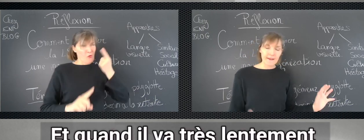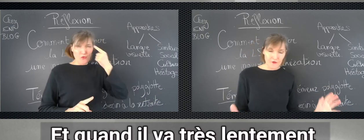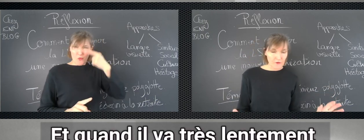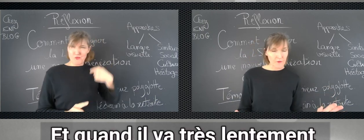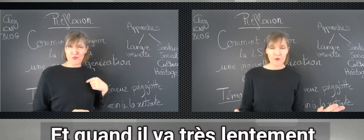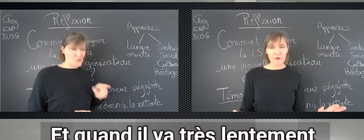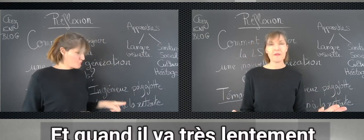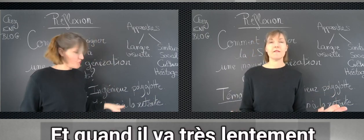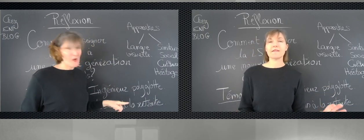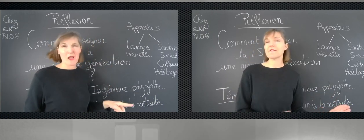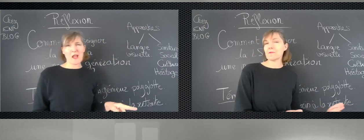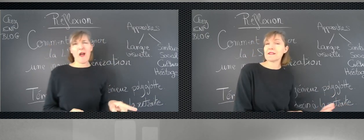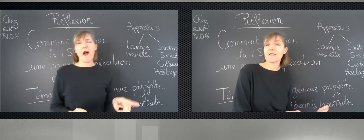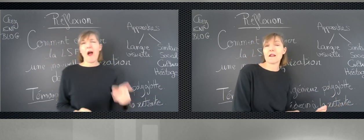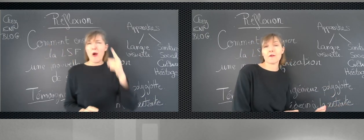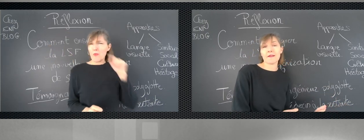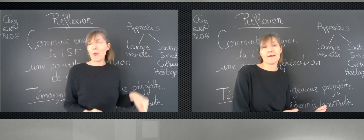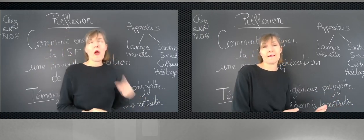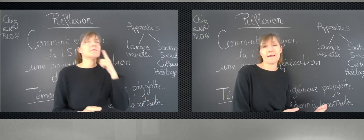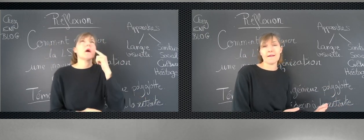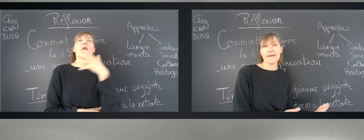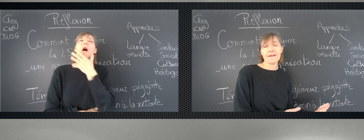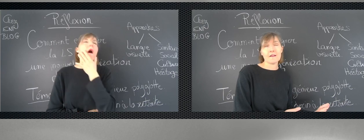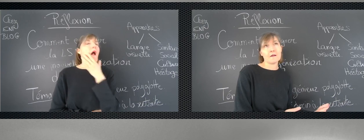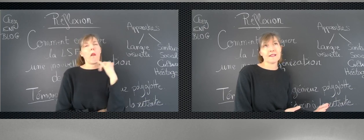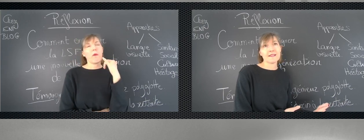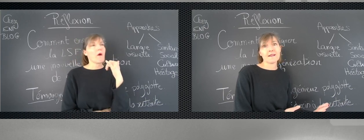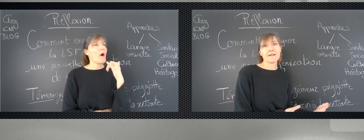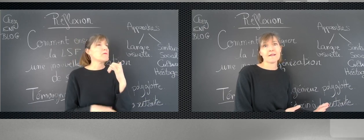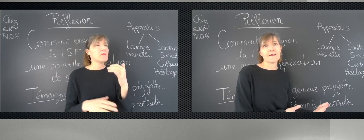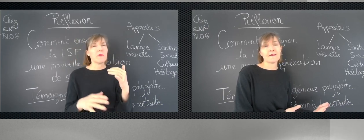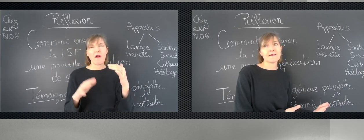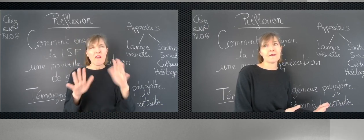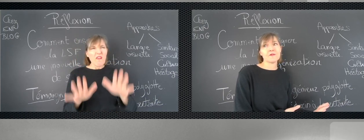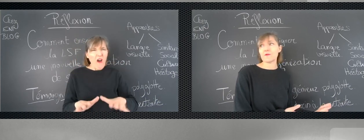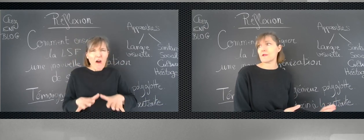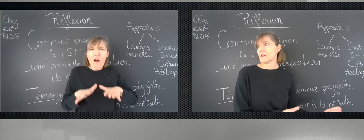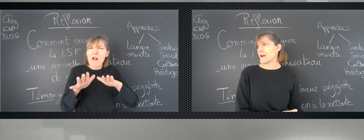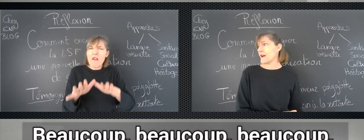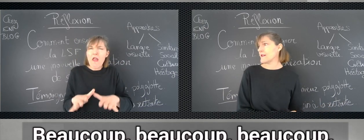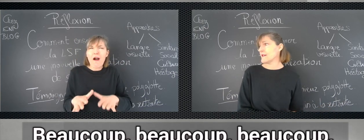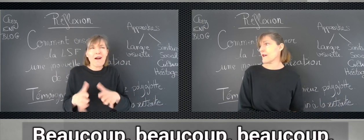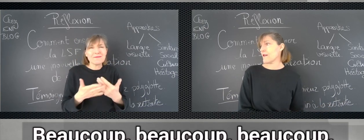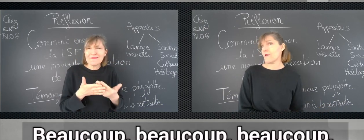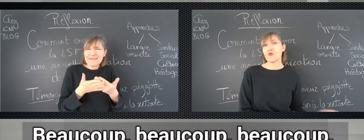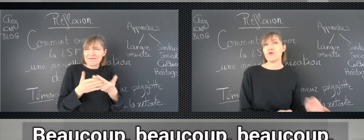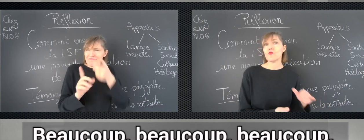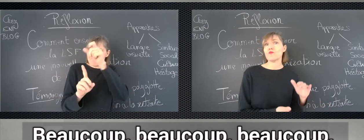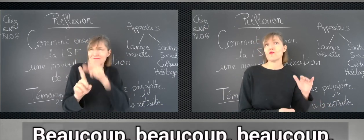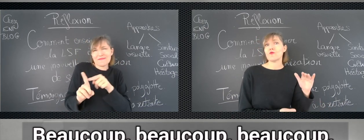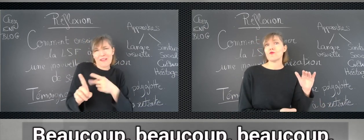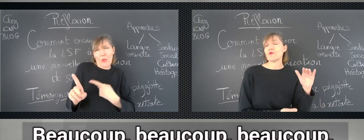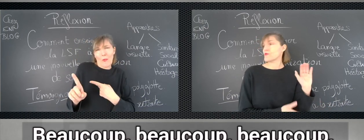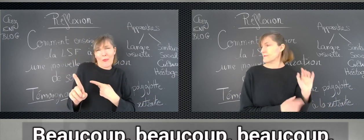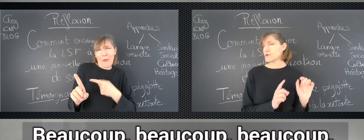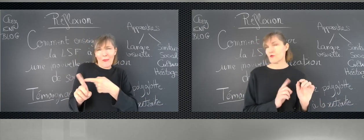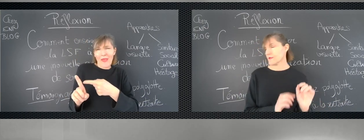lentement pour lui. C'est un médecin à la retraite. Un médecin, c'est habitué à lire. Beaucoup, beaucoup, beaucoup, beaucoup. Je vous montre.